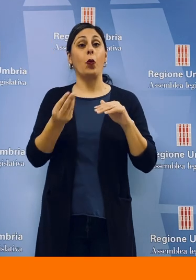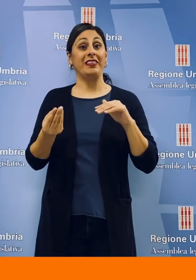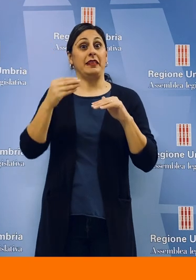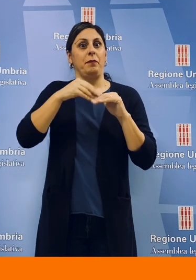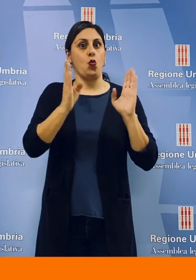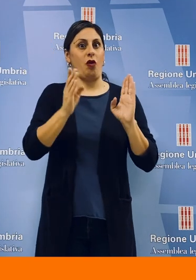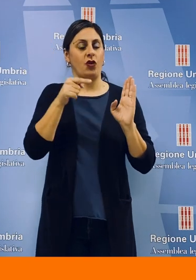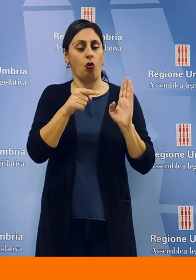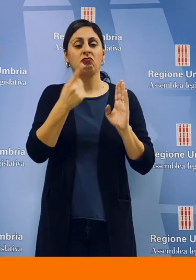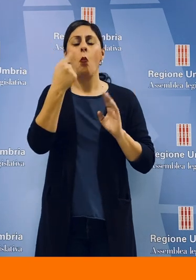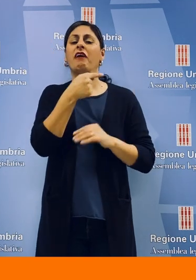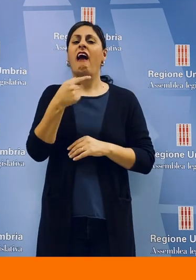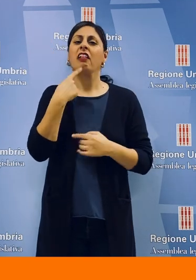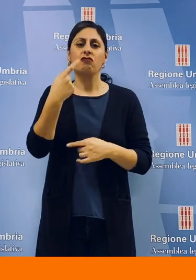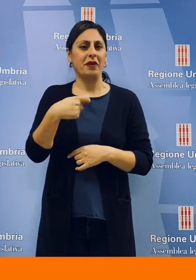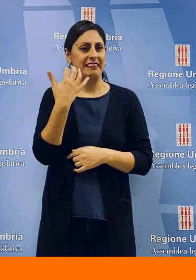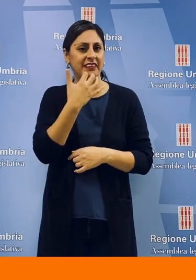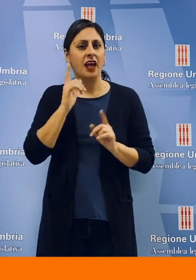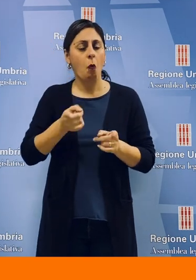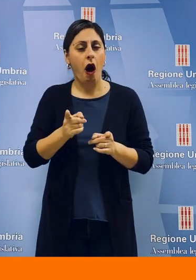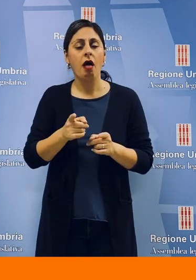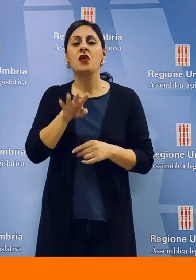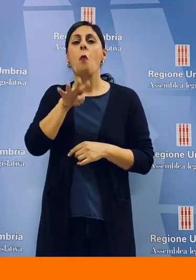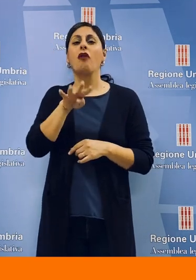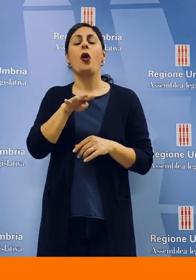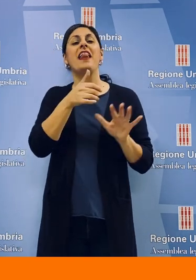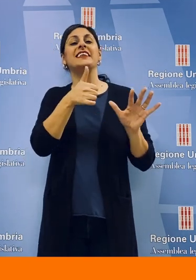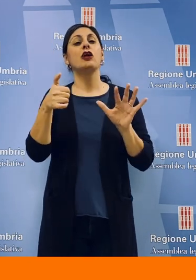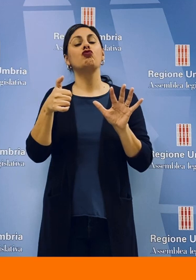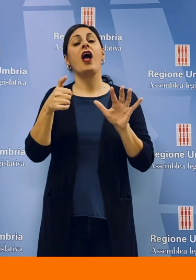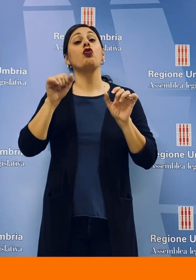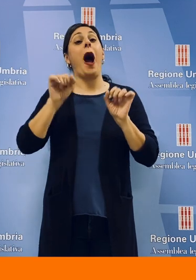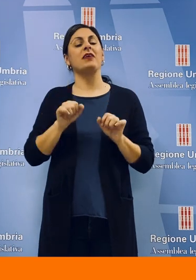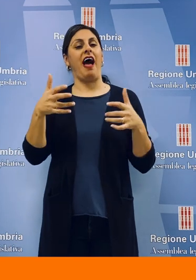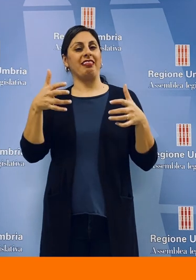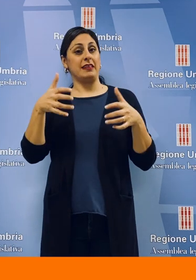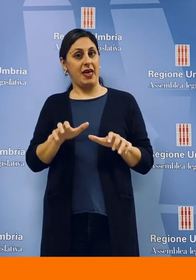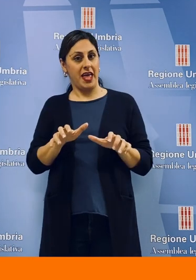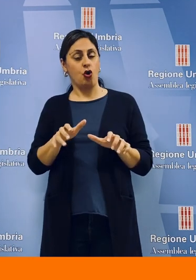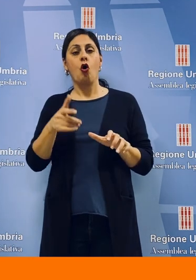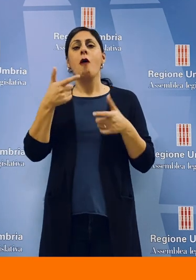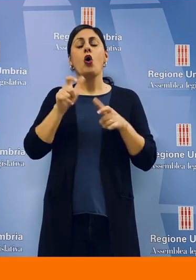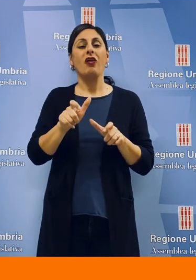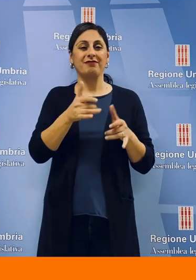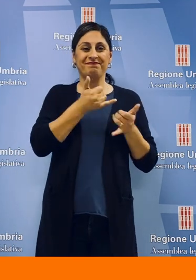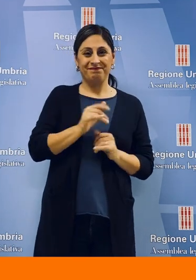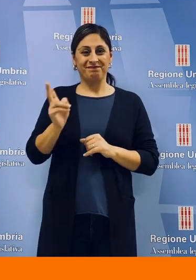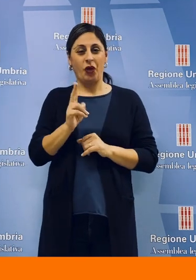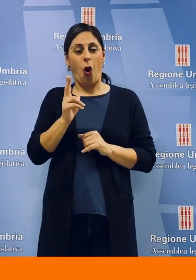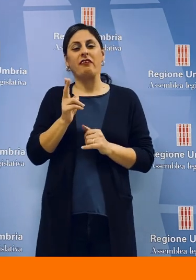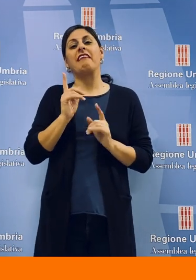secondo la Presidente Tesei, sono i 4.600 abitanti in meno a causa del saldo naturale, in attesa che le politiche